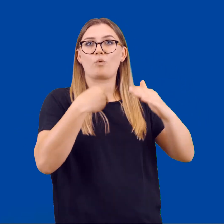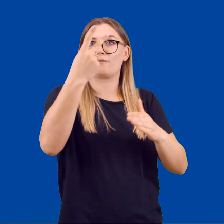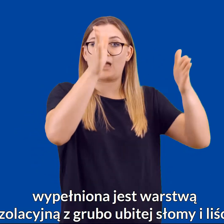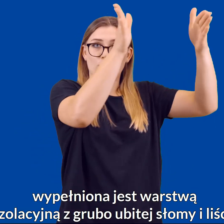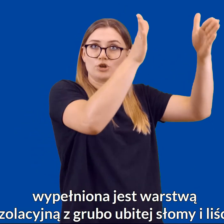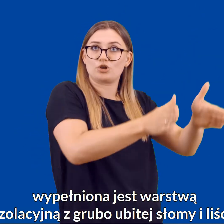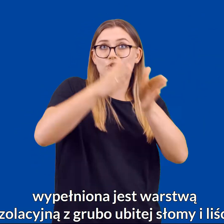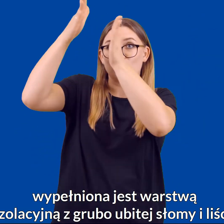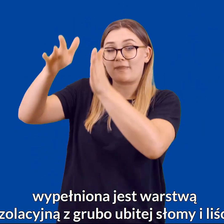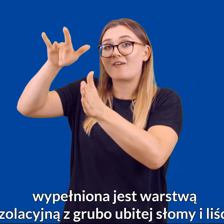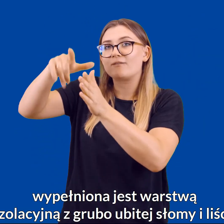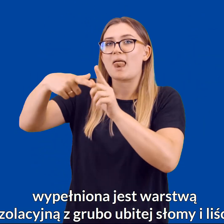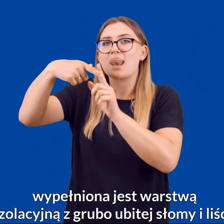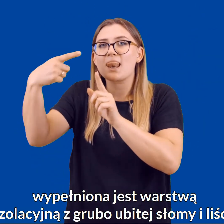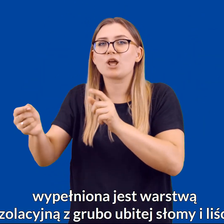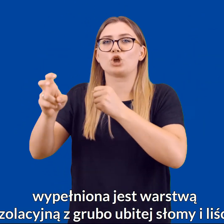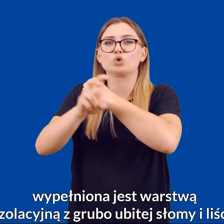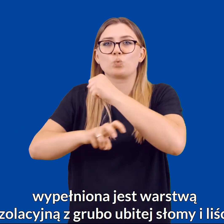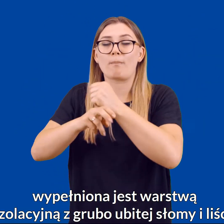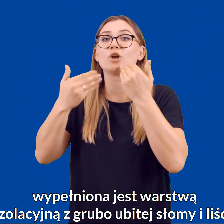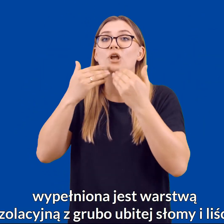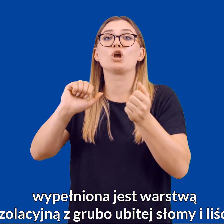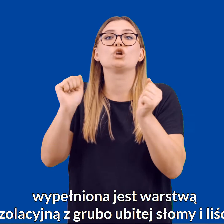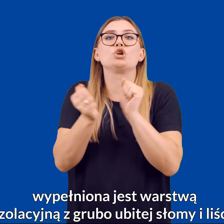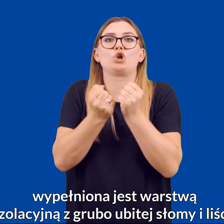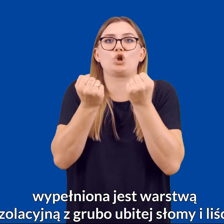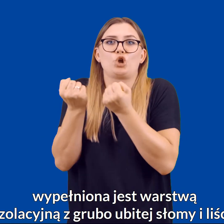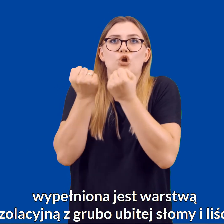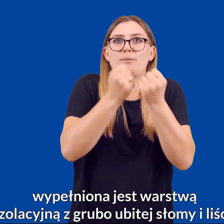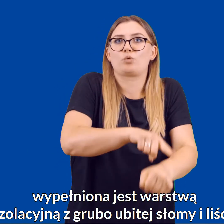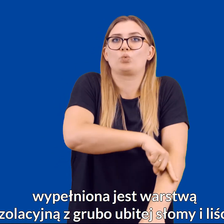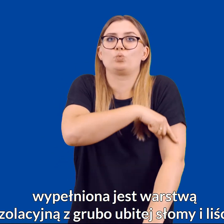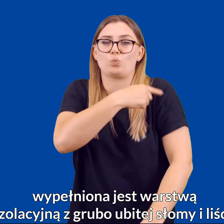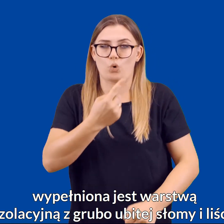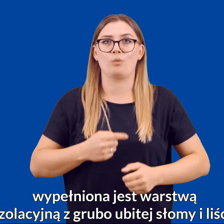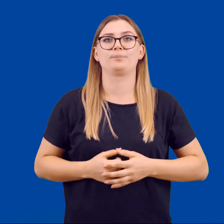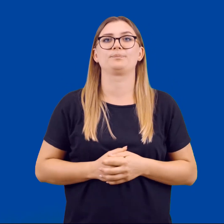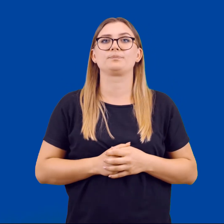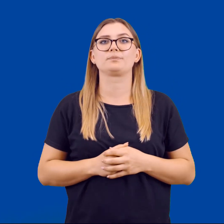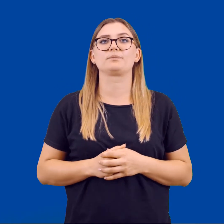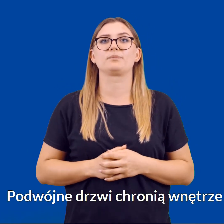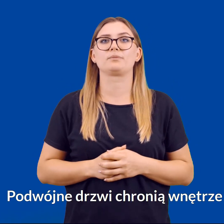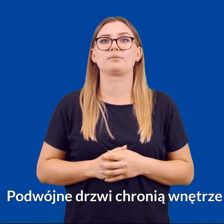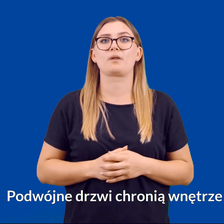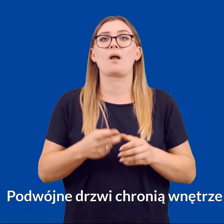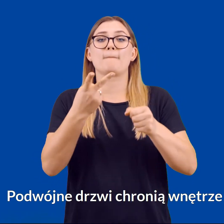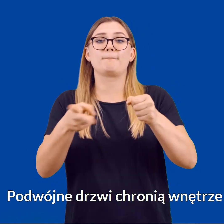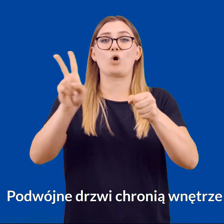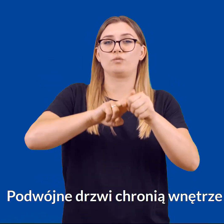wypełniona jest warstwą izolacyjną z grubo ubitej słomy i liści. Podwójne drzwi chronią